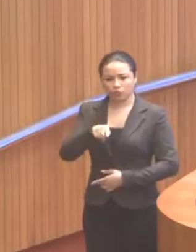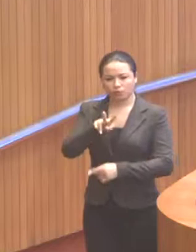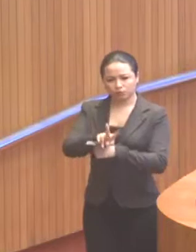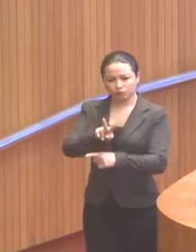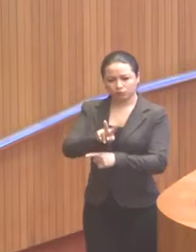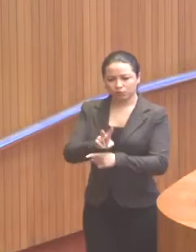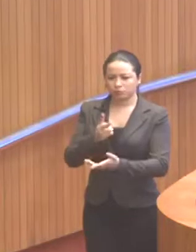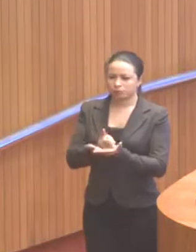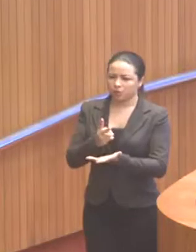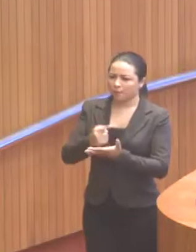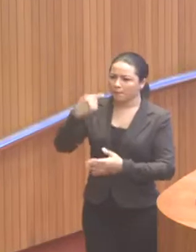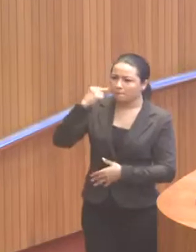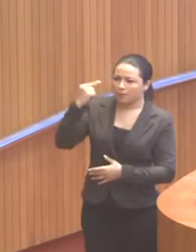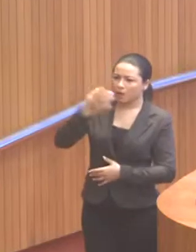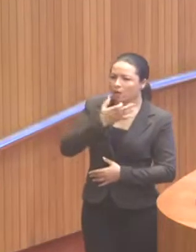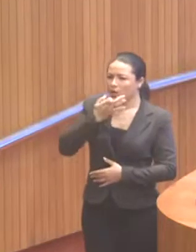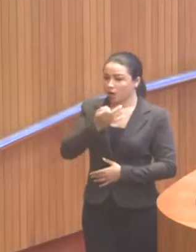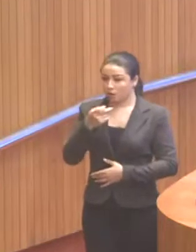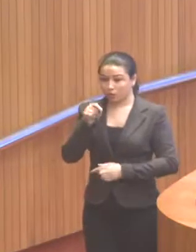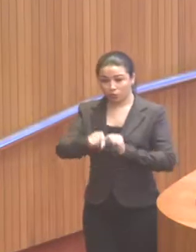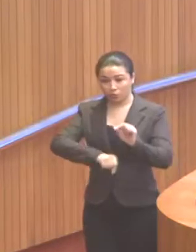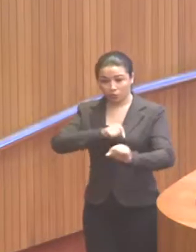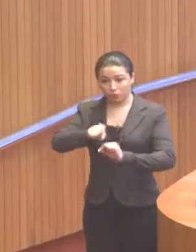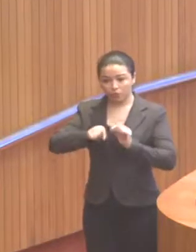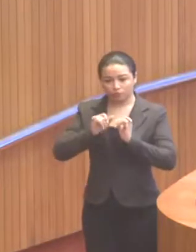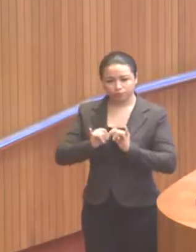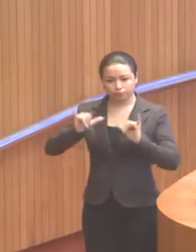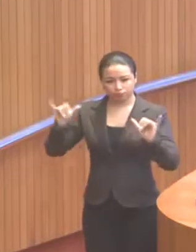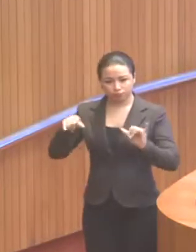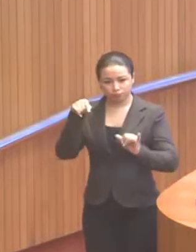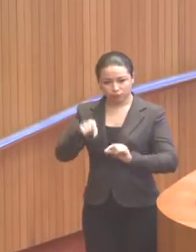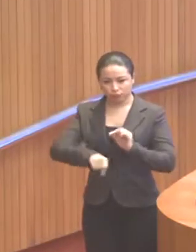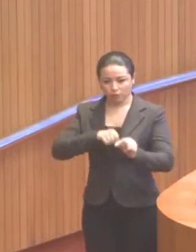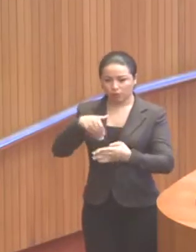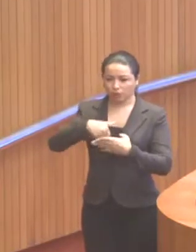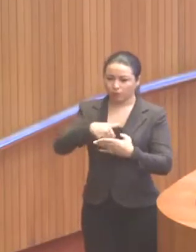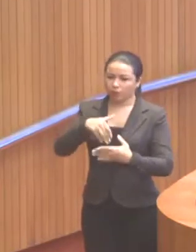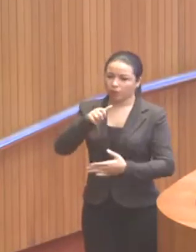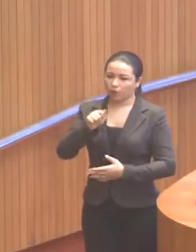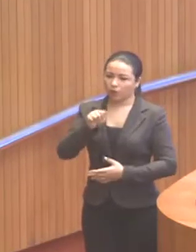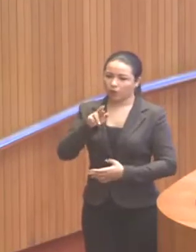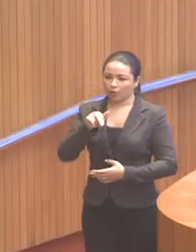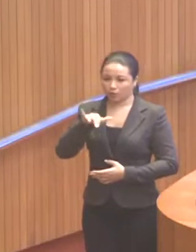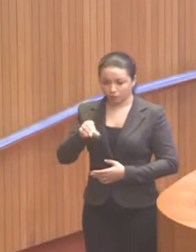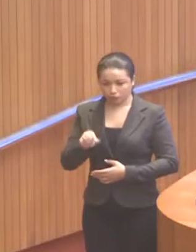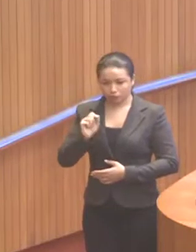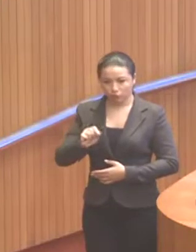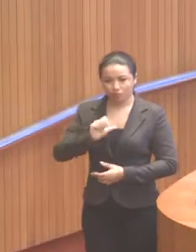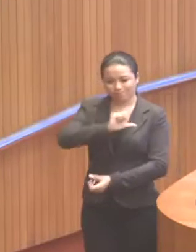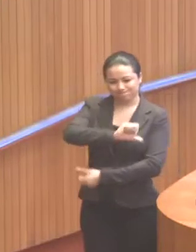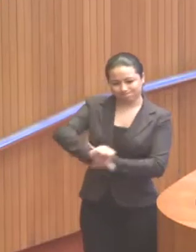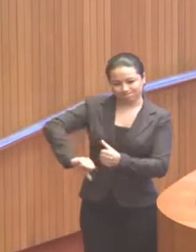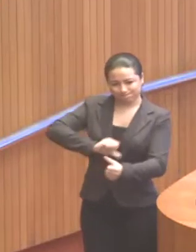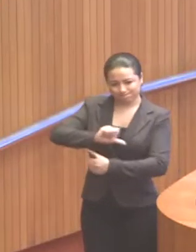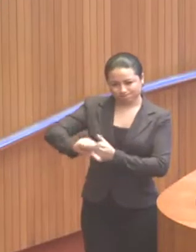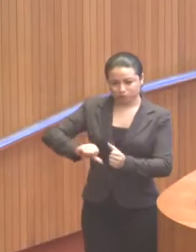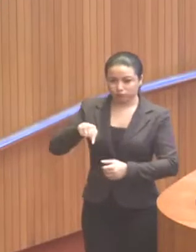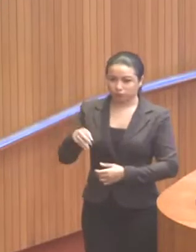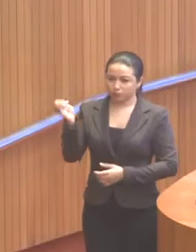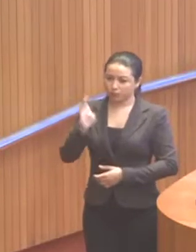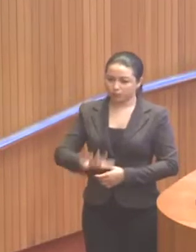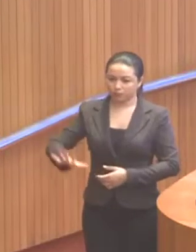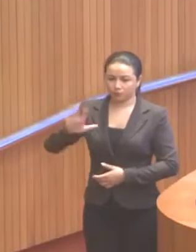defende e pensa, que foi declarando voto ao Aécio pela renovação e pela mudança no Brasil.